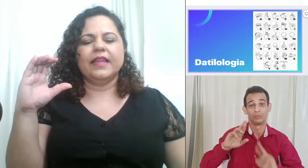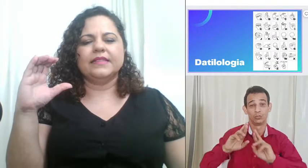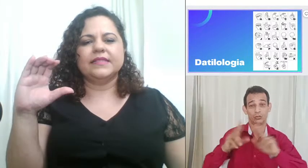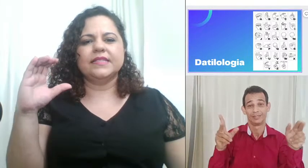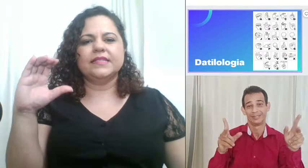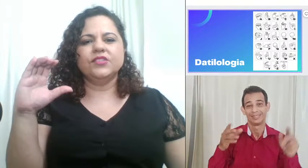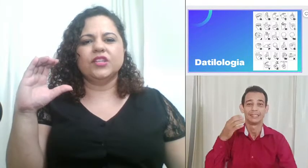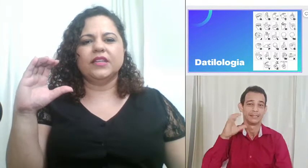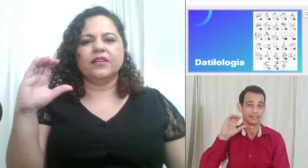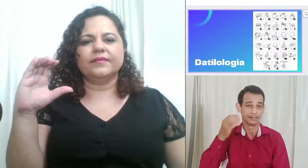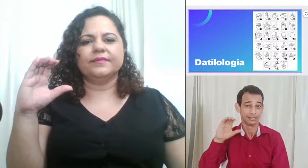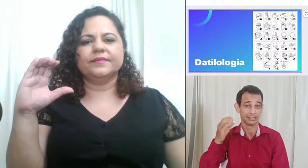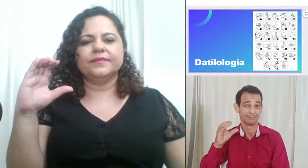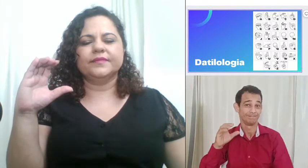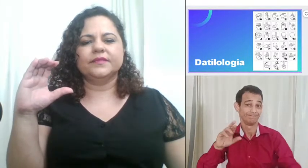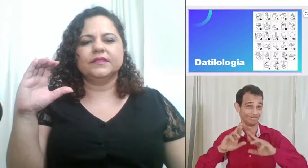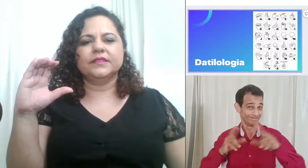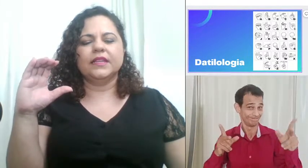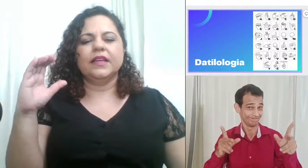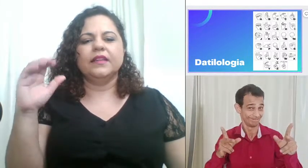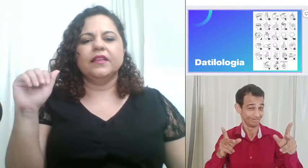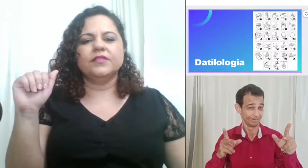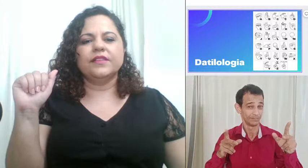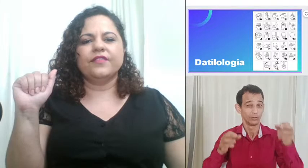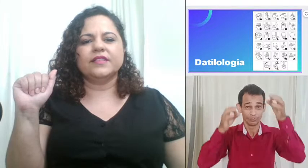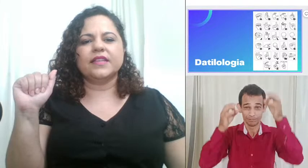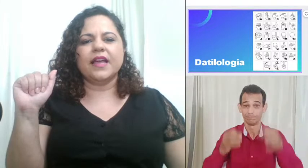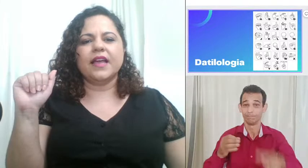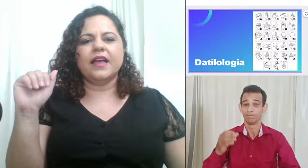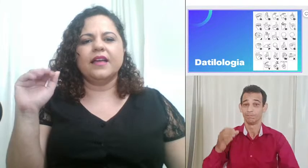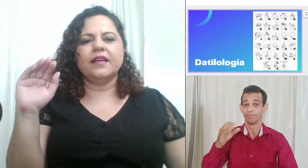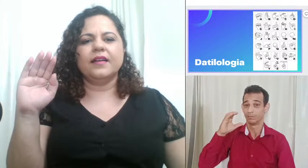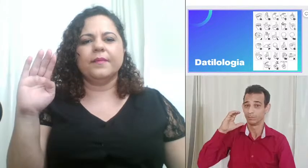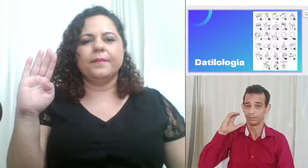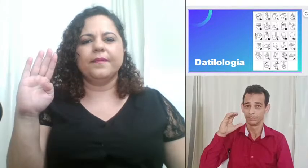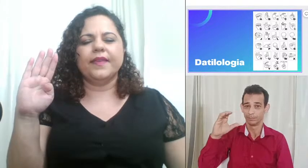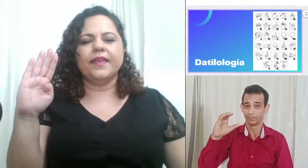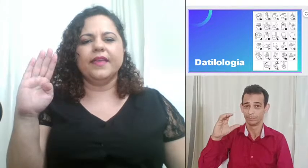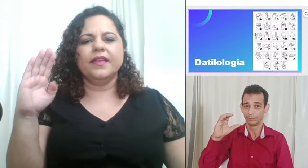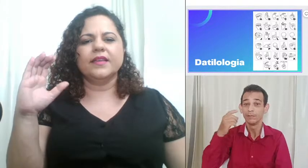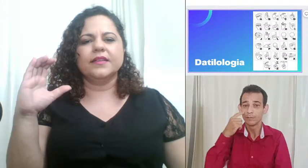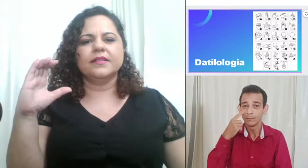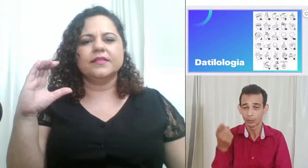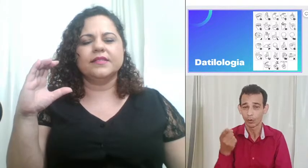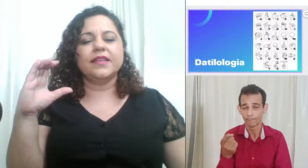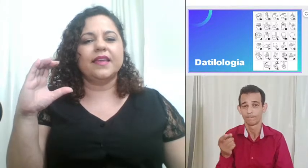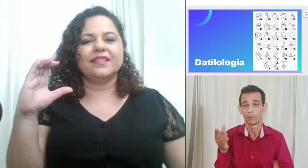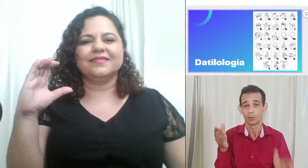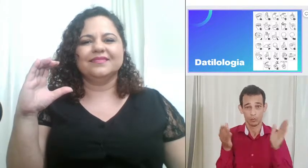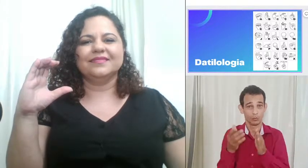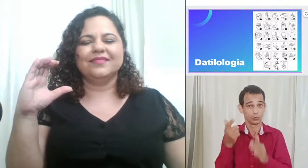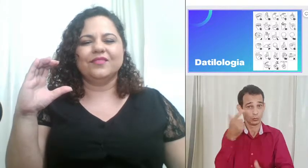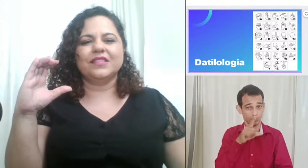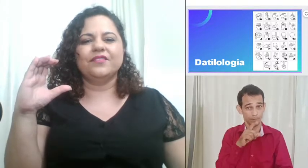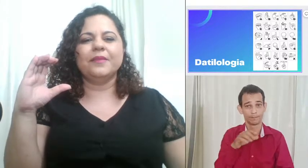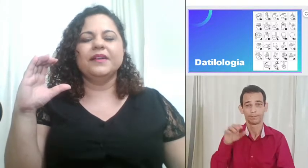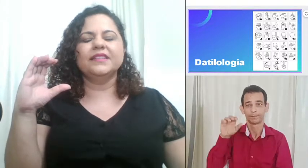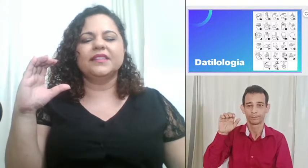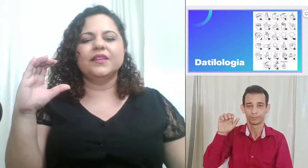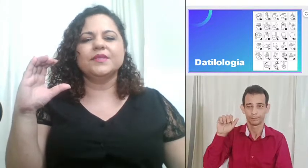C cedilha então você vai fazer A D C você vai manter o